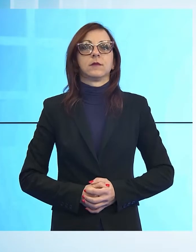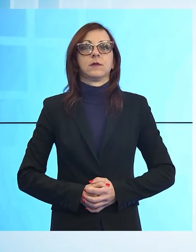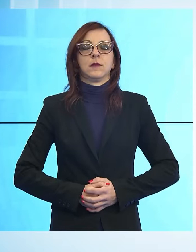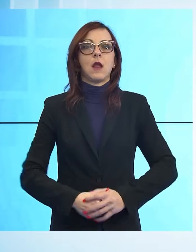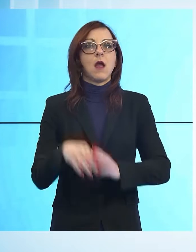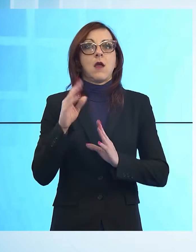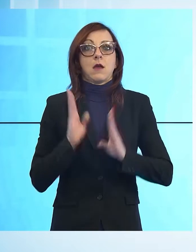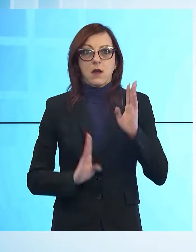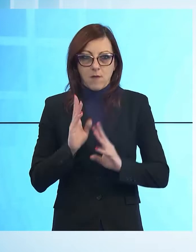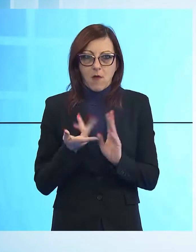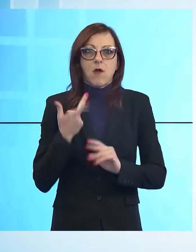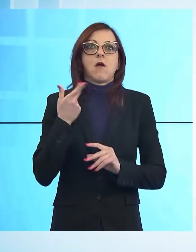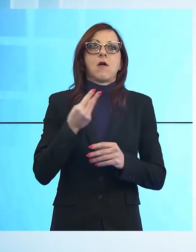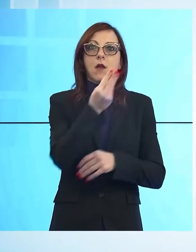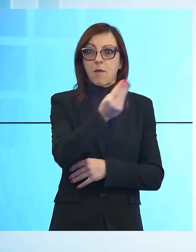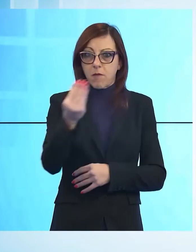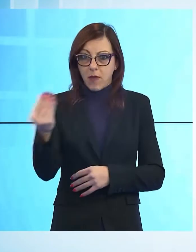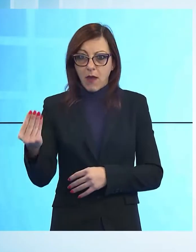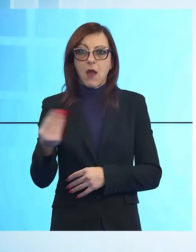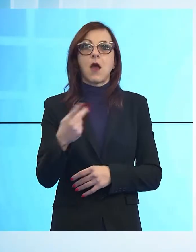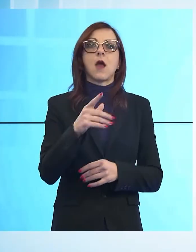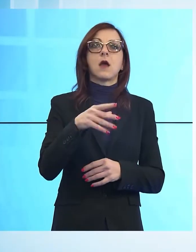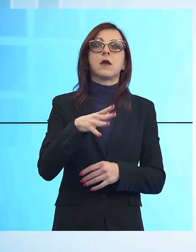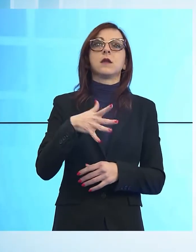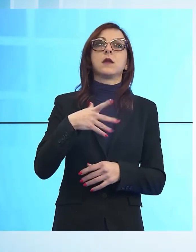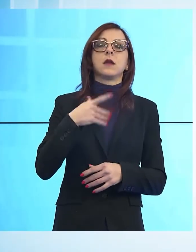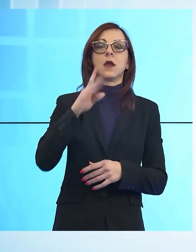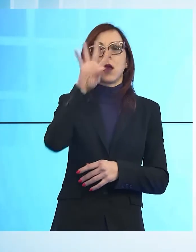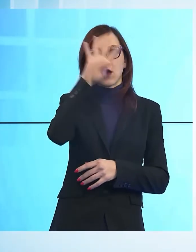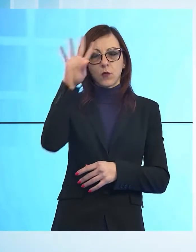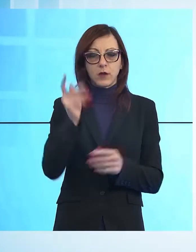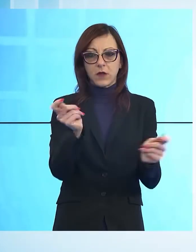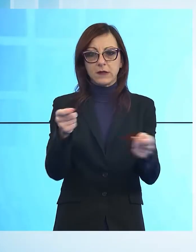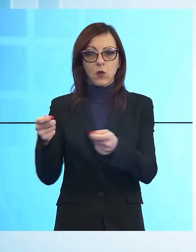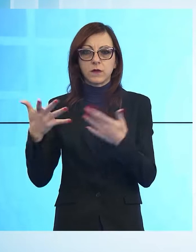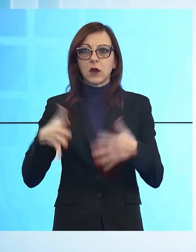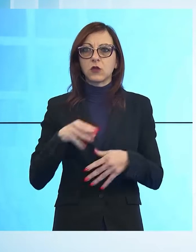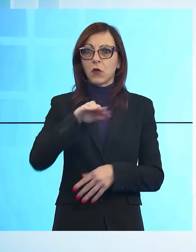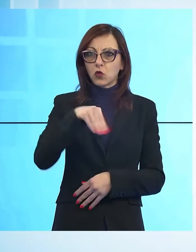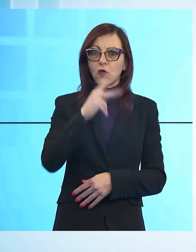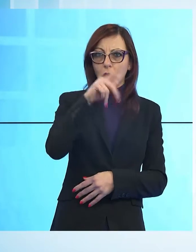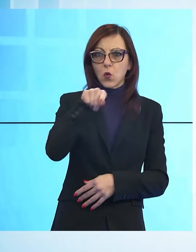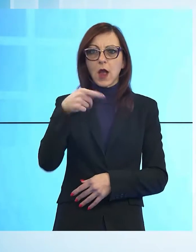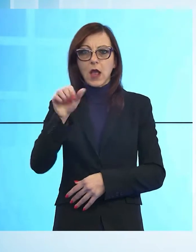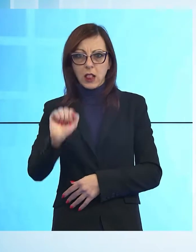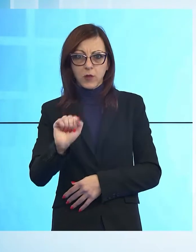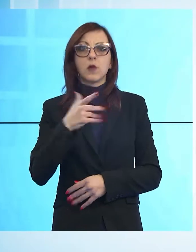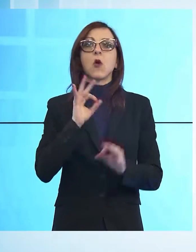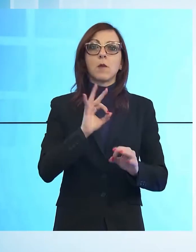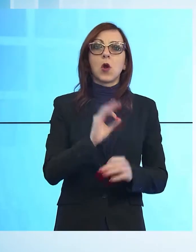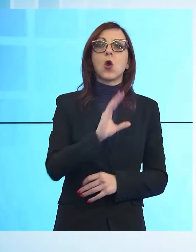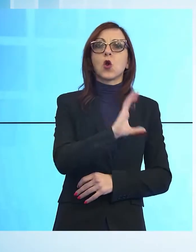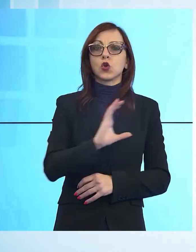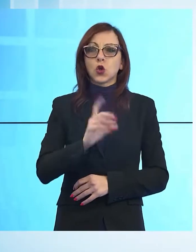Camorra ha confiscato i beni a Lucca ed Alto Pascio, la Guardia di Finanza ha definitivamente confiscato conti correnti, auto,